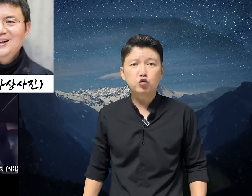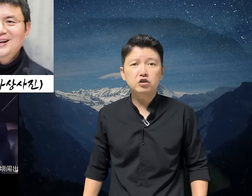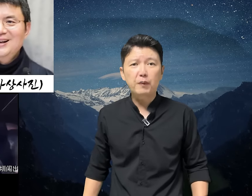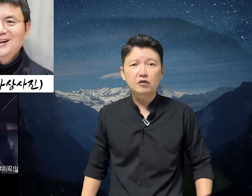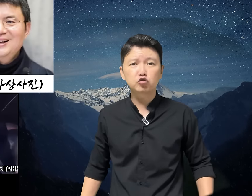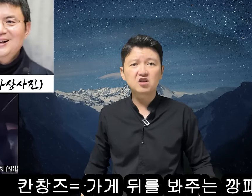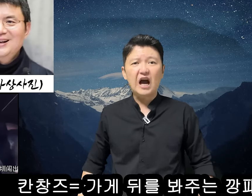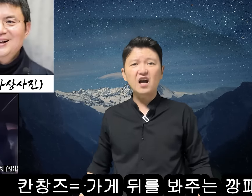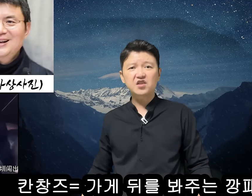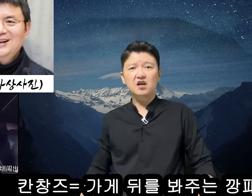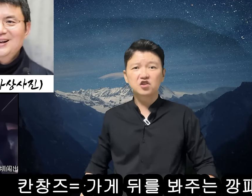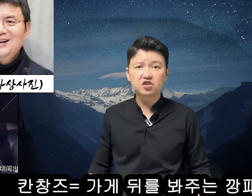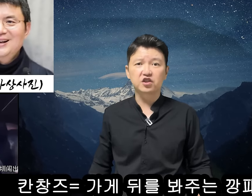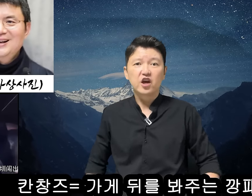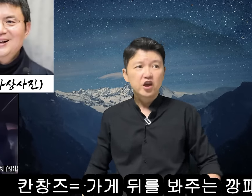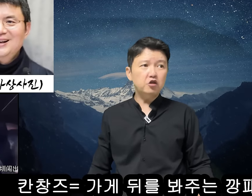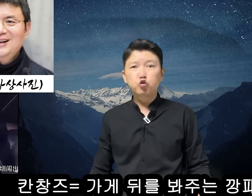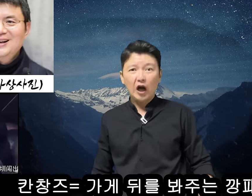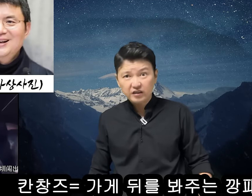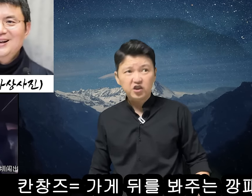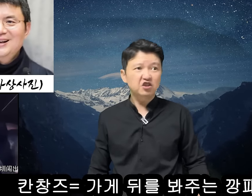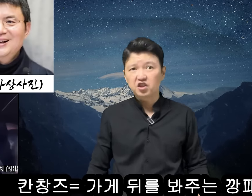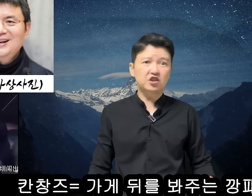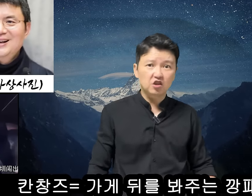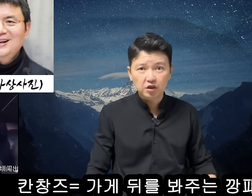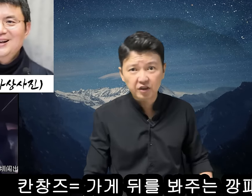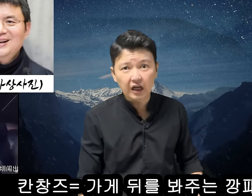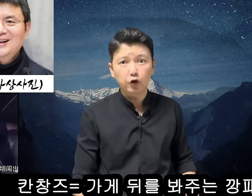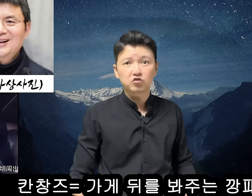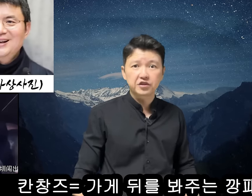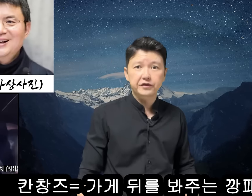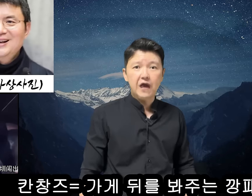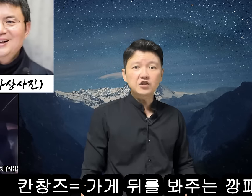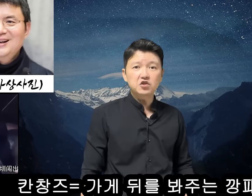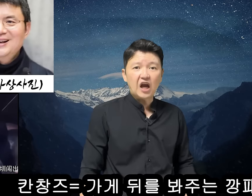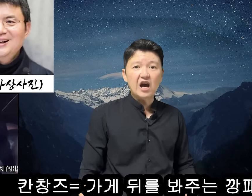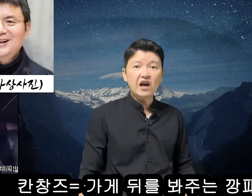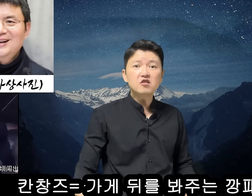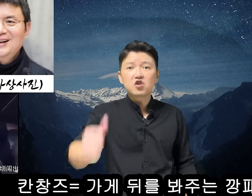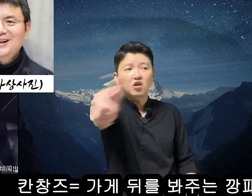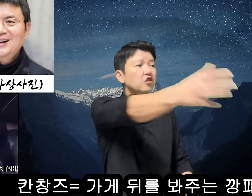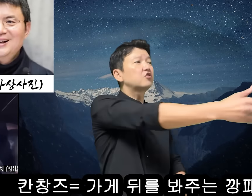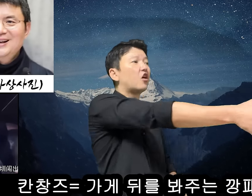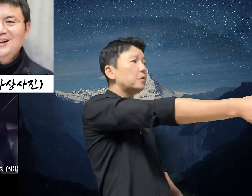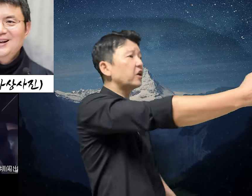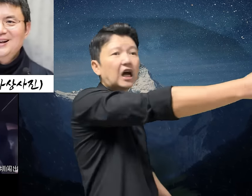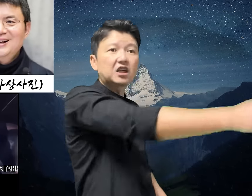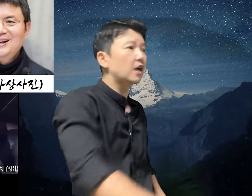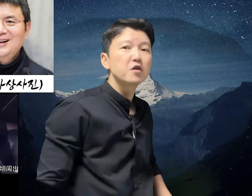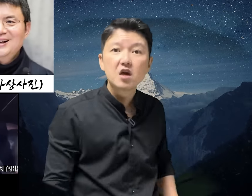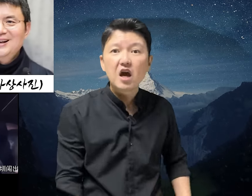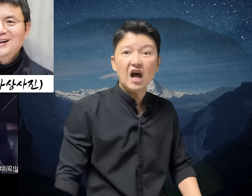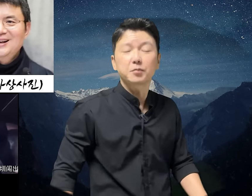뒤를 봐주던 칸창즈들이 이 눈까지도 히트히트 거리며 달려오는데 아니 차량을 저렇게 더럽게 갖다 대면 하지만